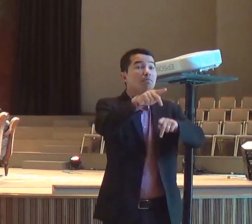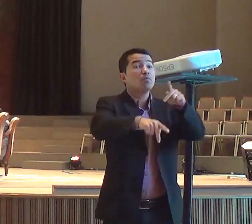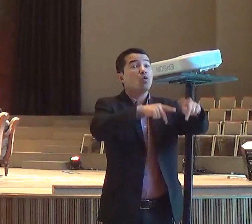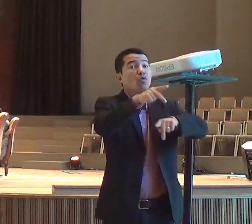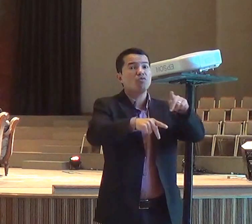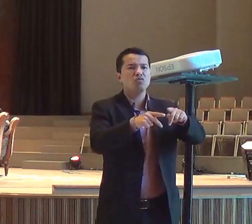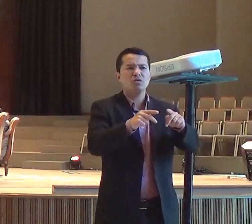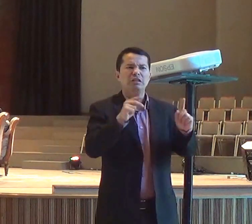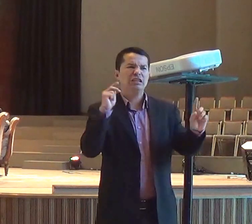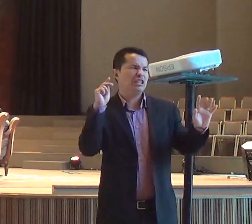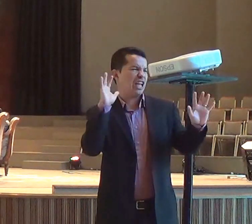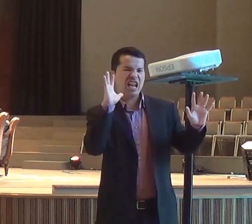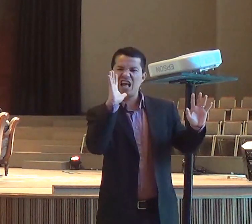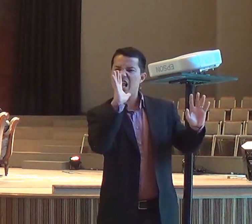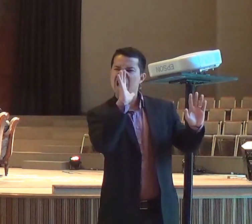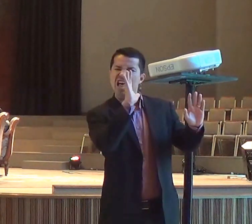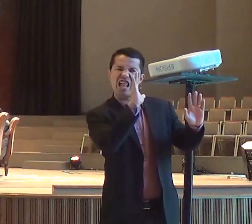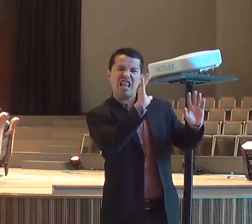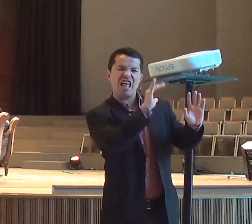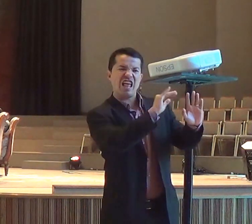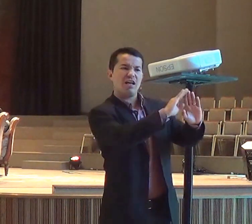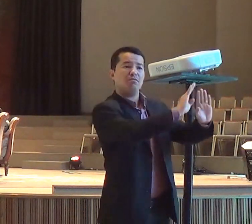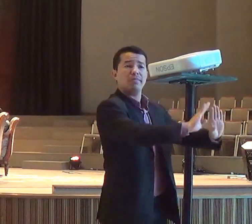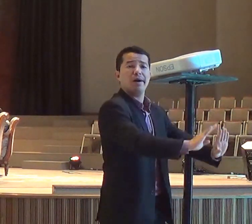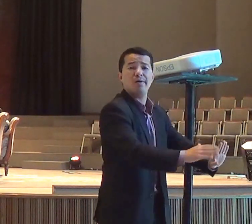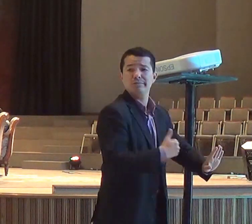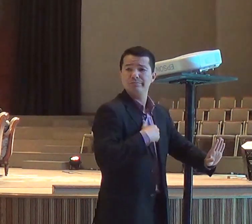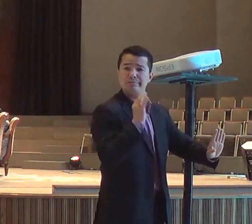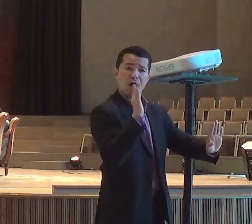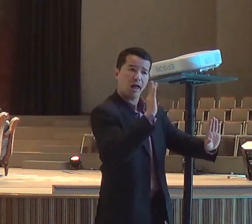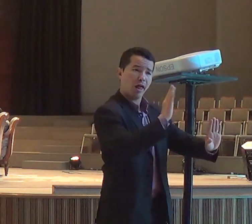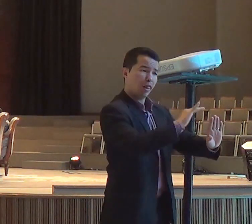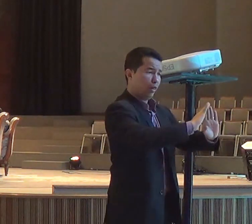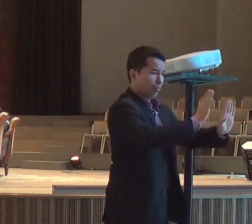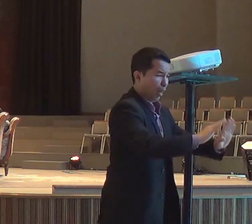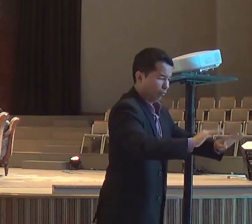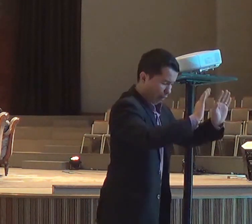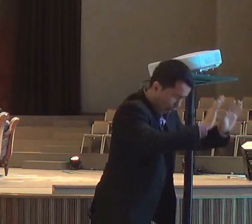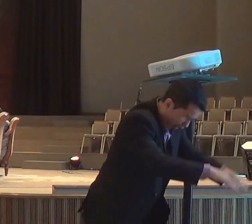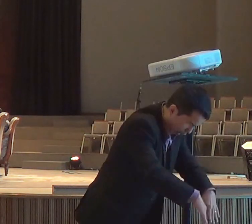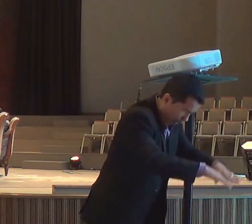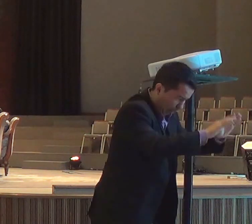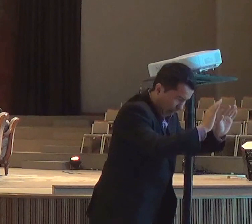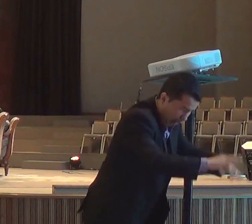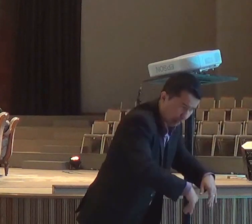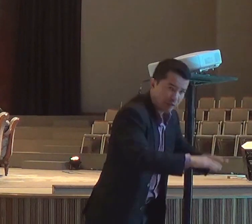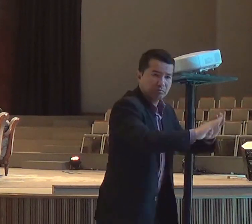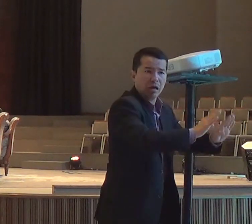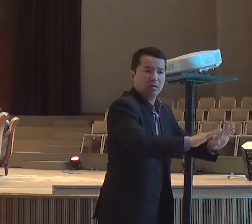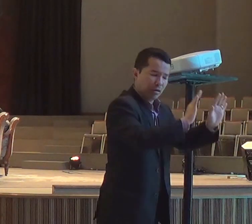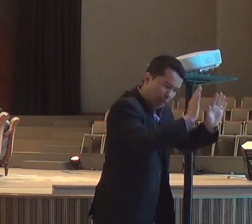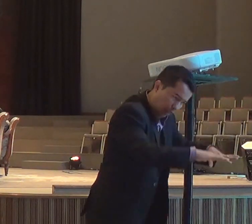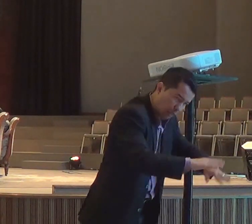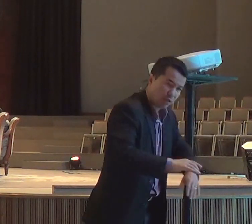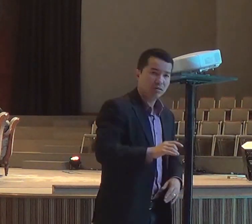todos os povos, vizinhos, seguiam a Baal, só Israel, é que seguia o Senhor,